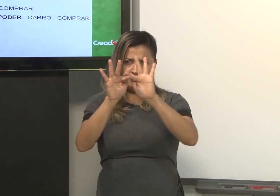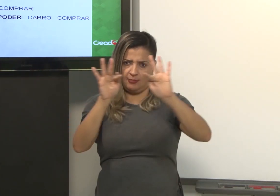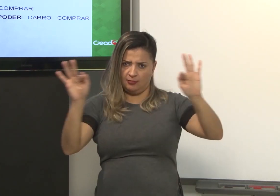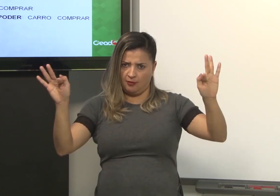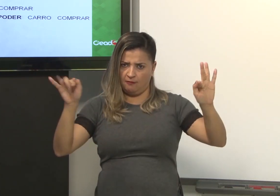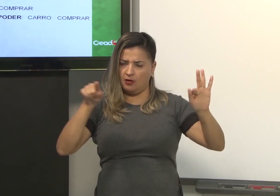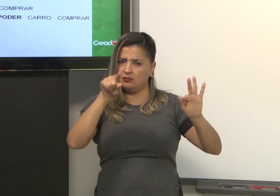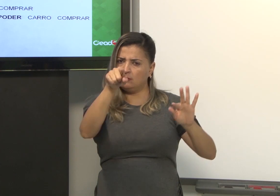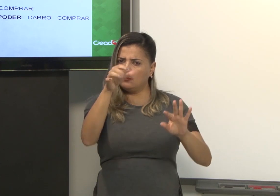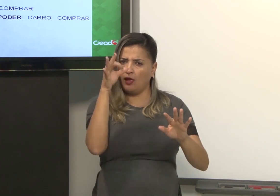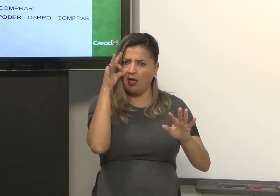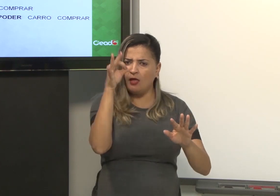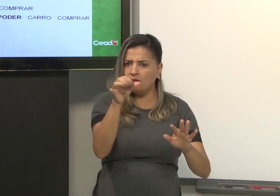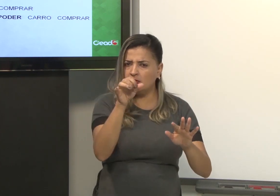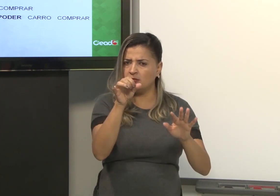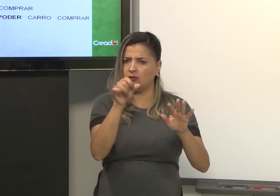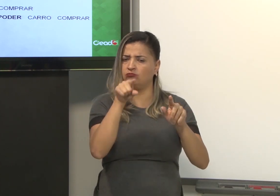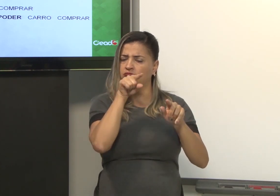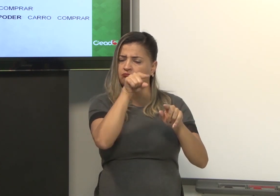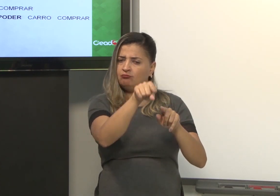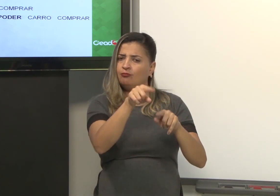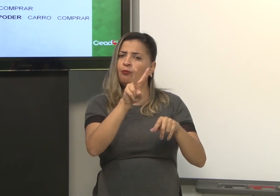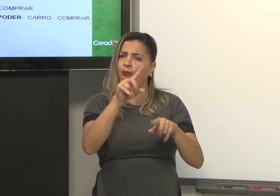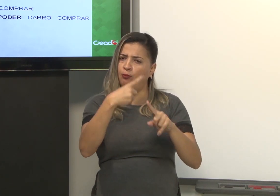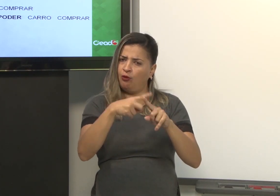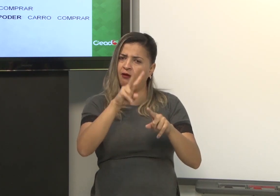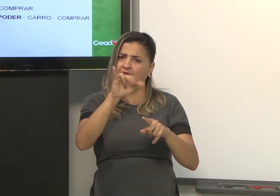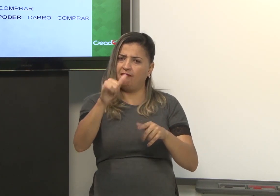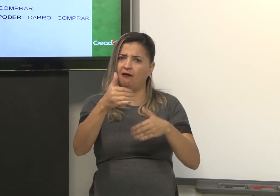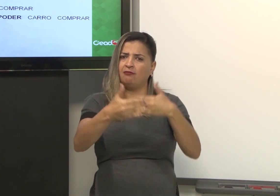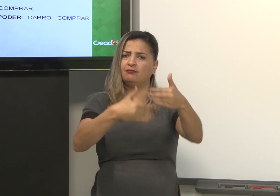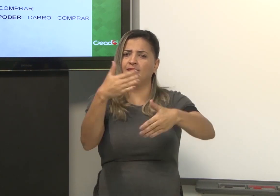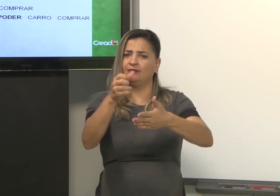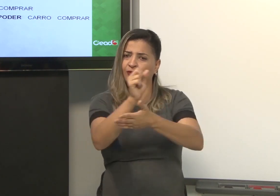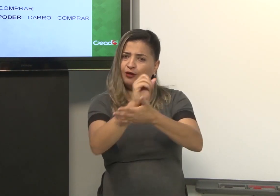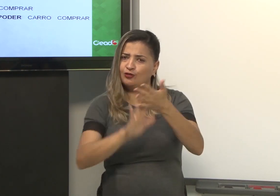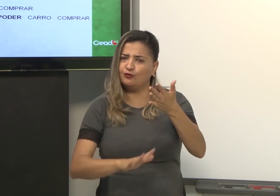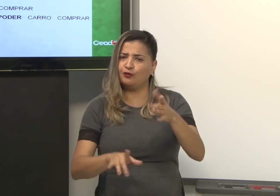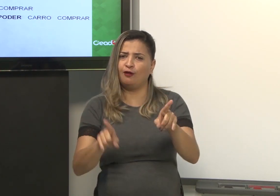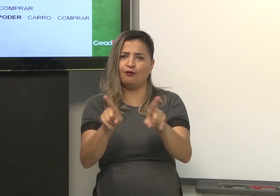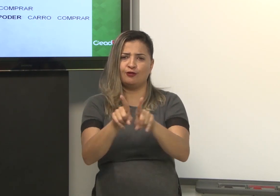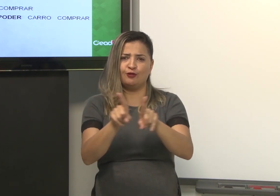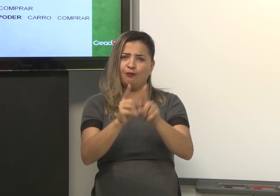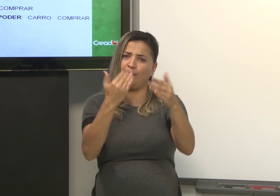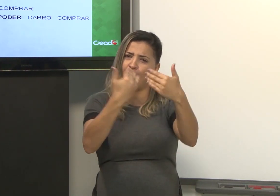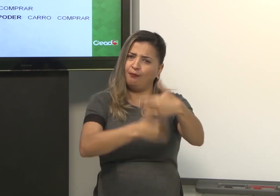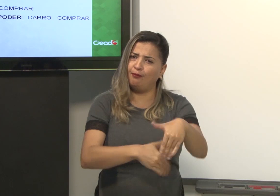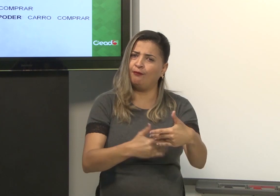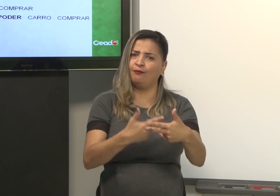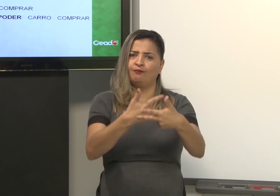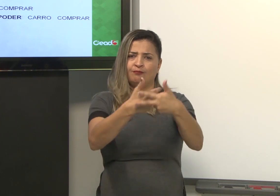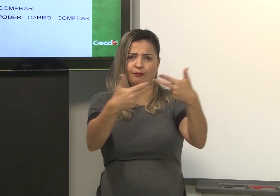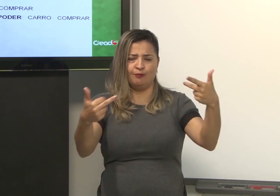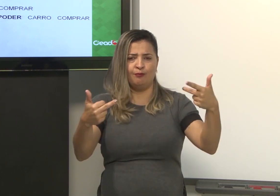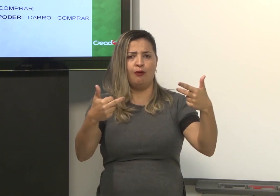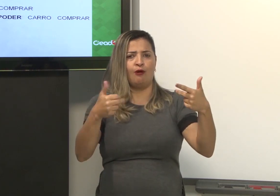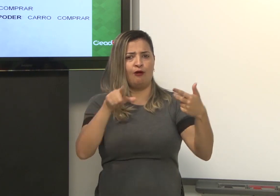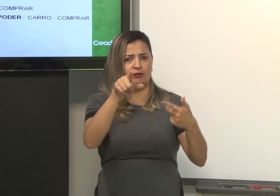ordem da frase. Então, preste atenção. Porque pode ter em alguma atividade, em alguma avaliação, alguma